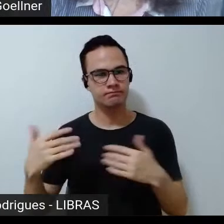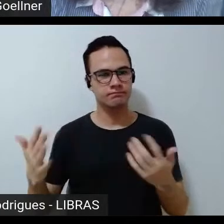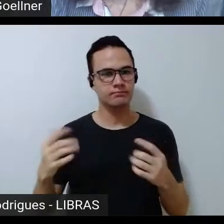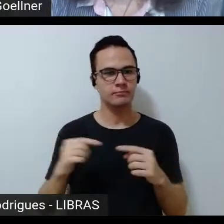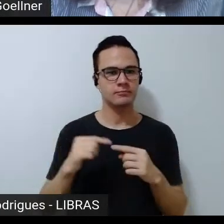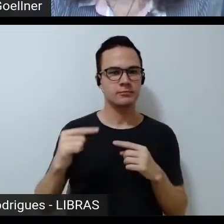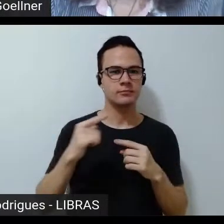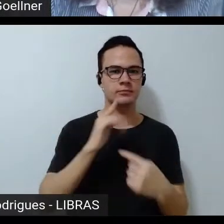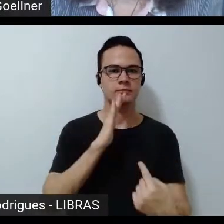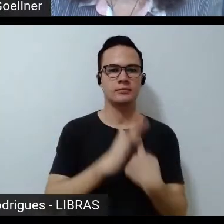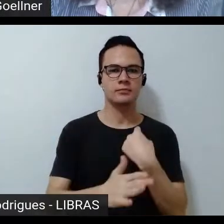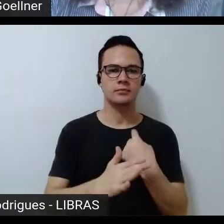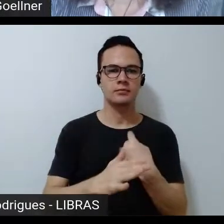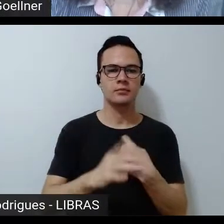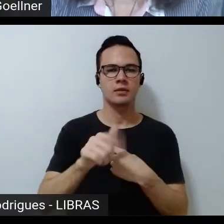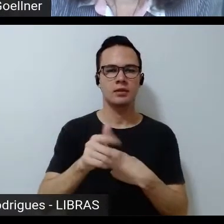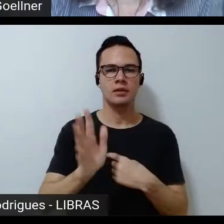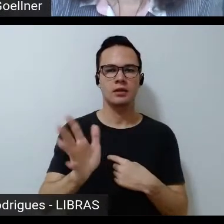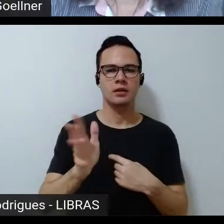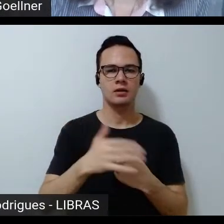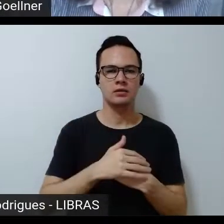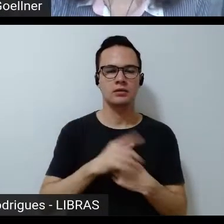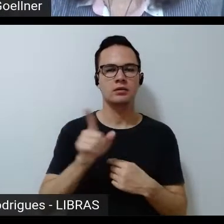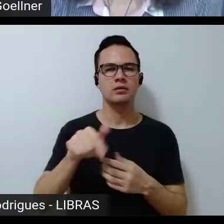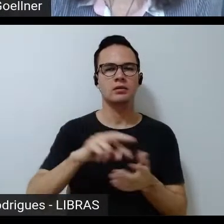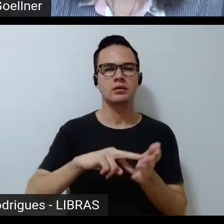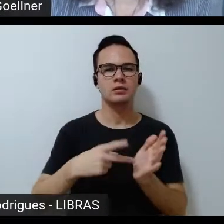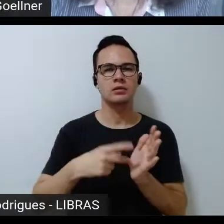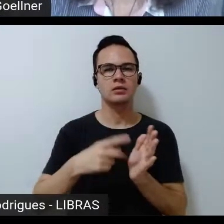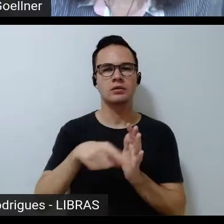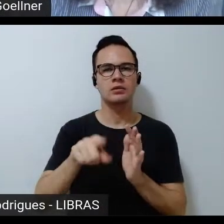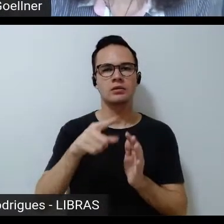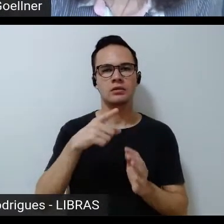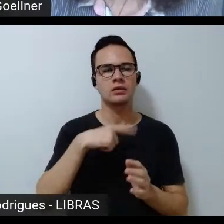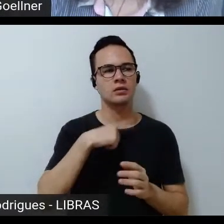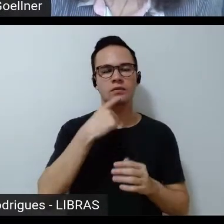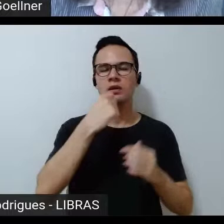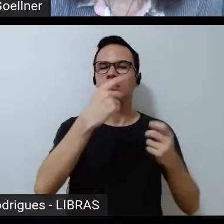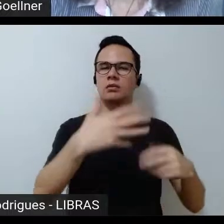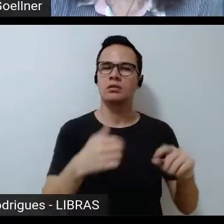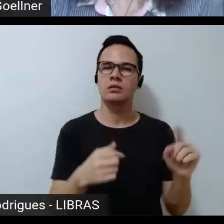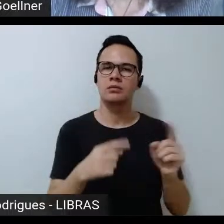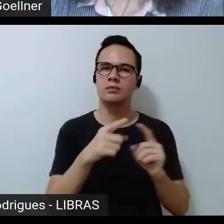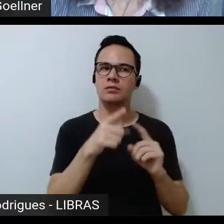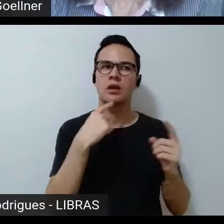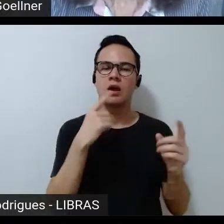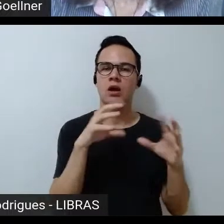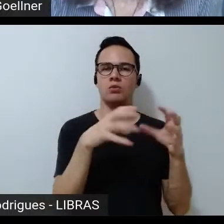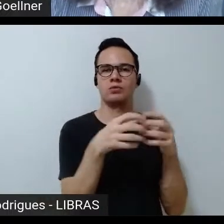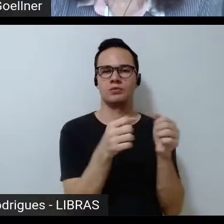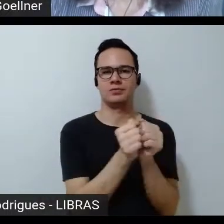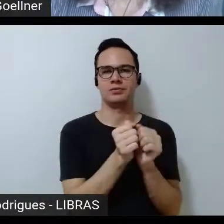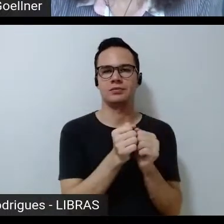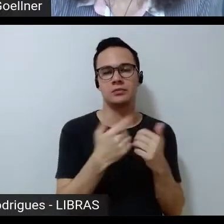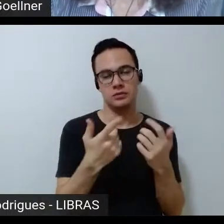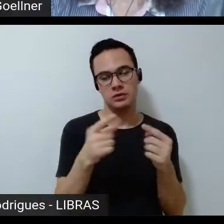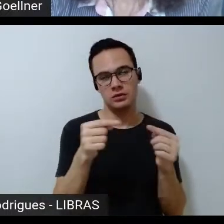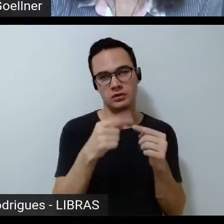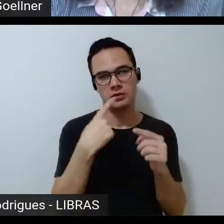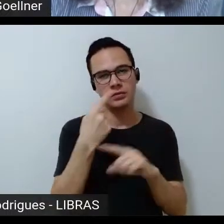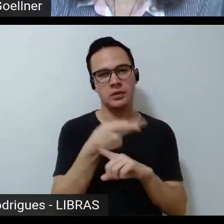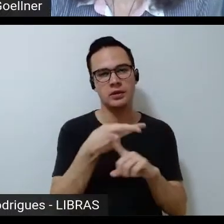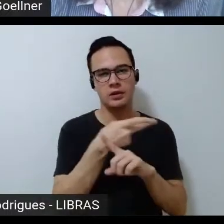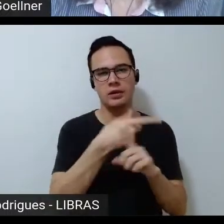com a pergunta que alguém me fez o que significa esse deixar de falar sobre para falar com. É um pouco isso buscar essas